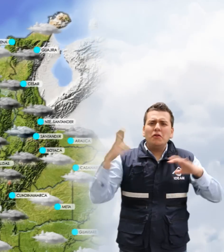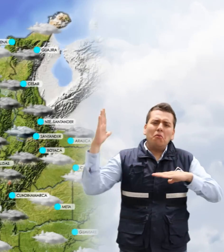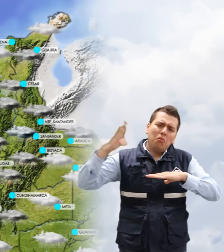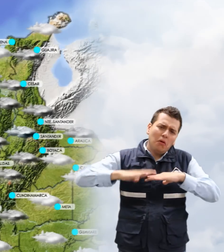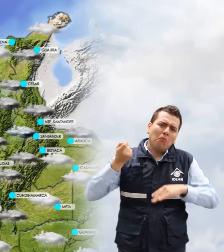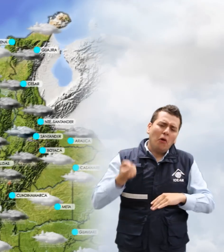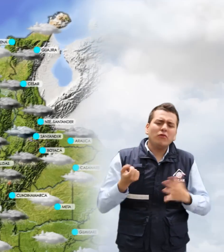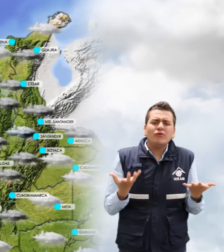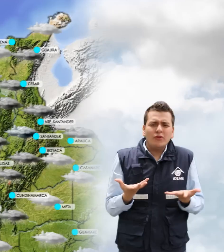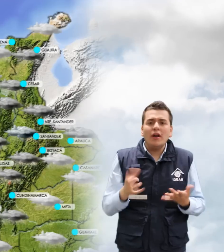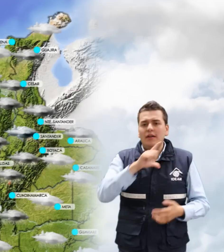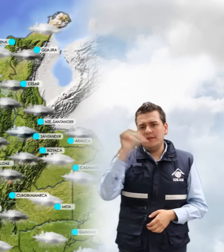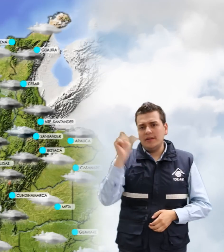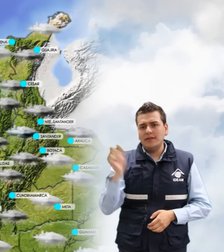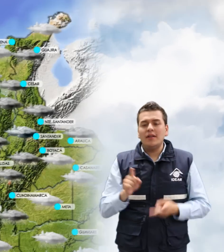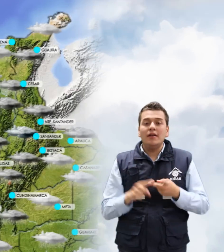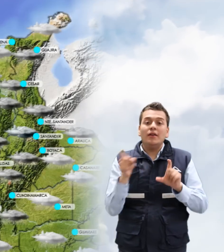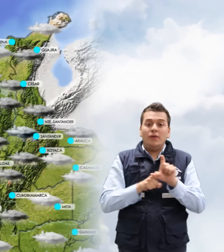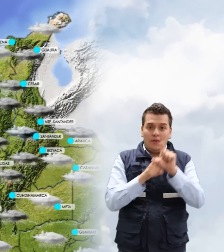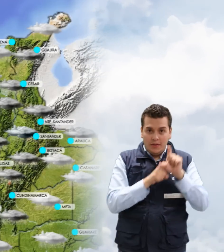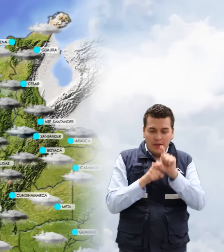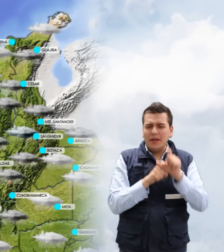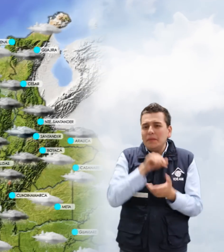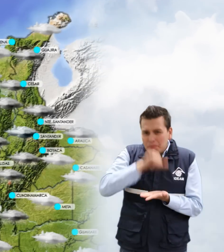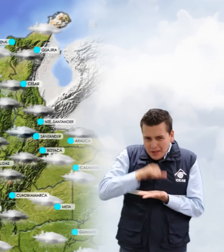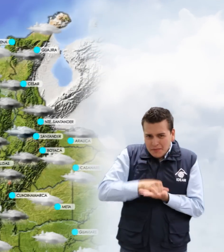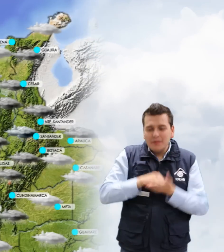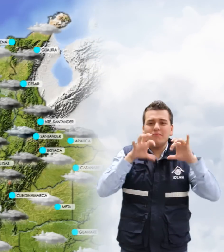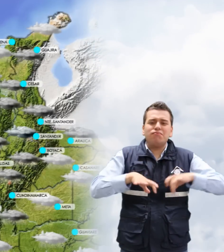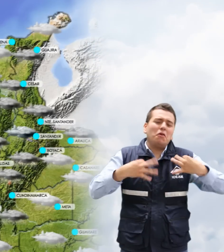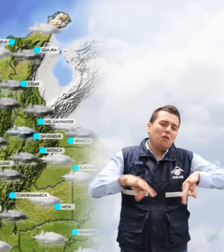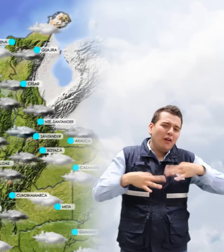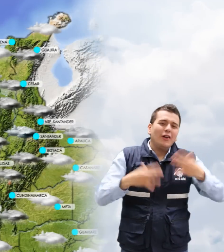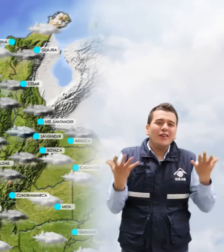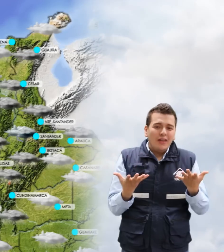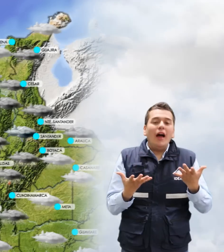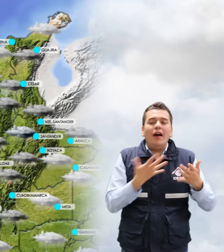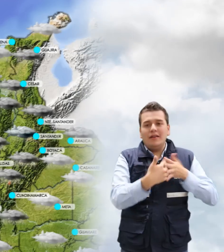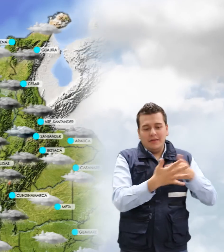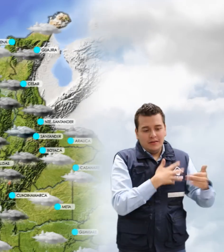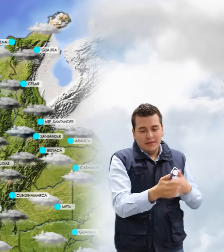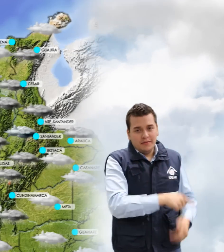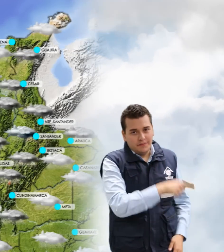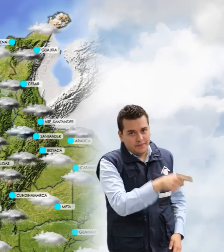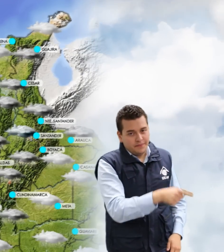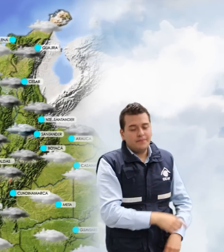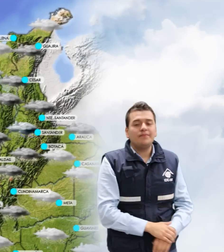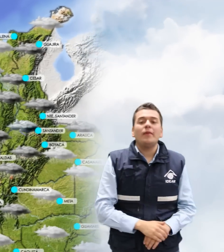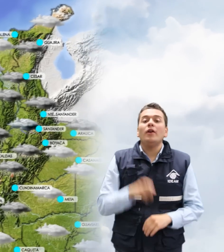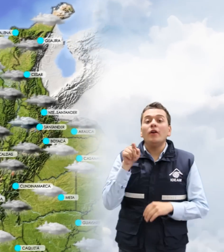intensas en sectores de Cesar y la Guajira. Igualmente, precipitaciones ligeras en la Isla de Andrés y Providencia.